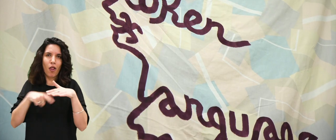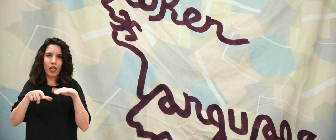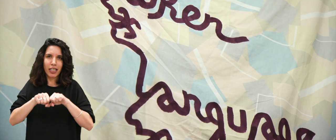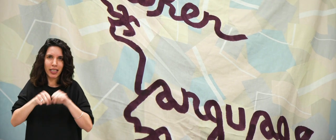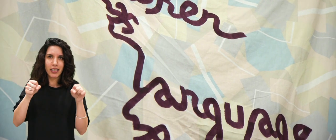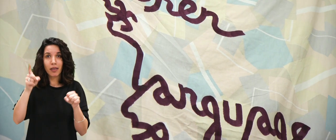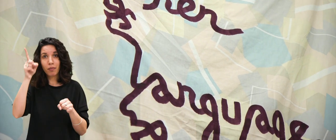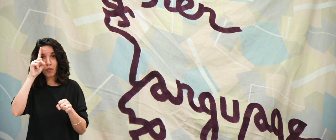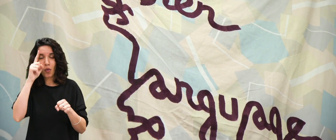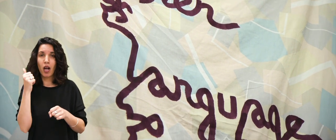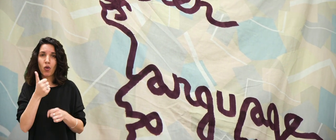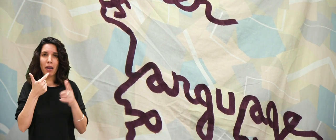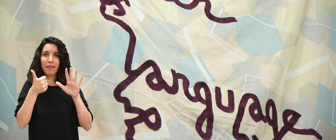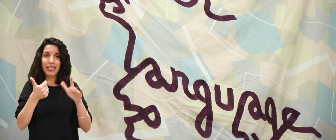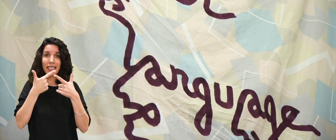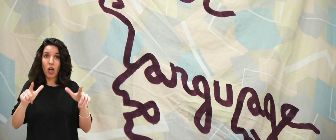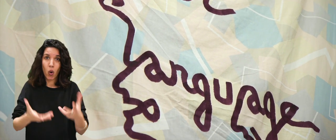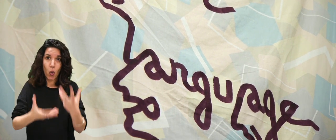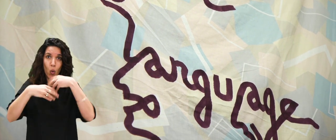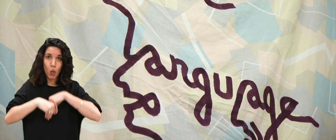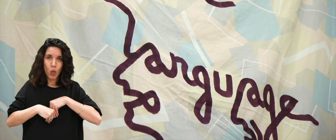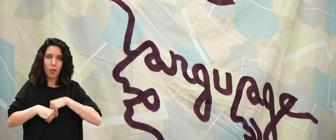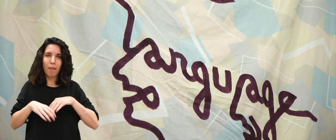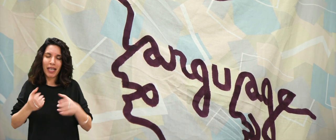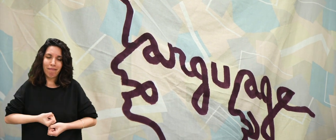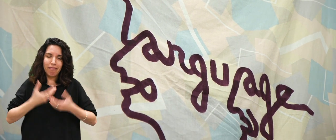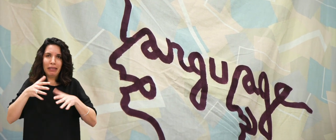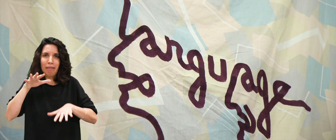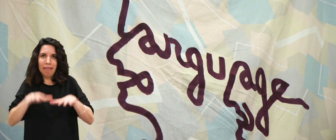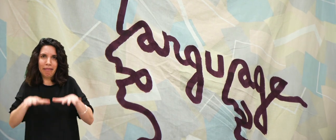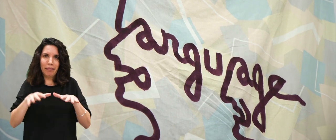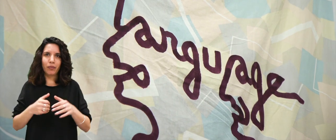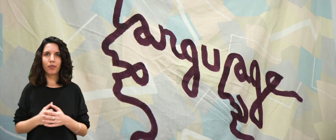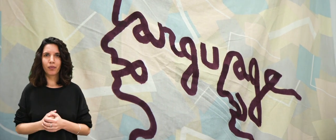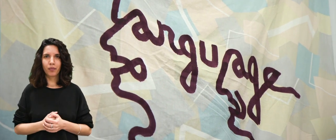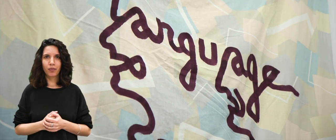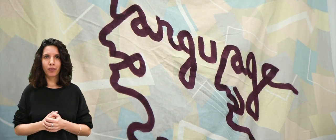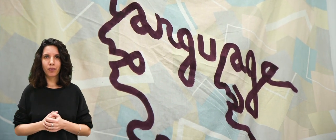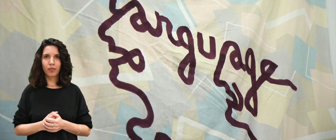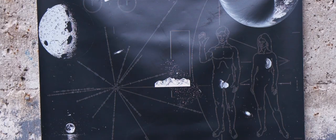« Broken Language Speaker », puisqu'il parle lui-même six langues et plusieurs dialectes, mais toutes de manière hésitante.